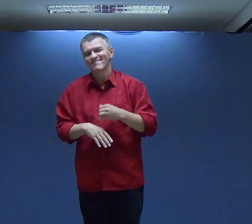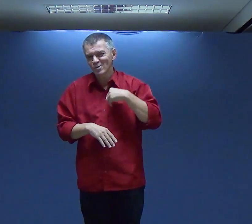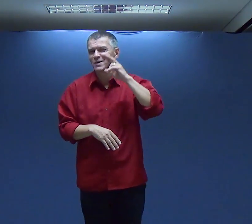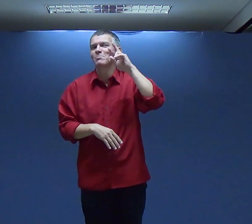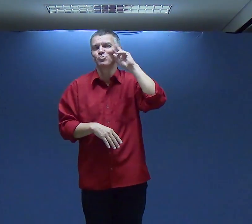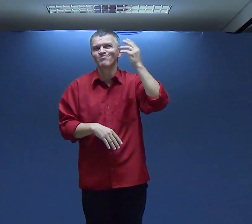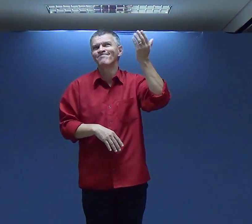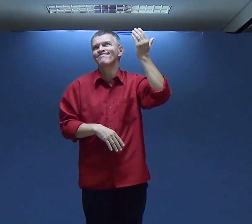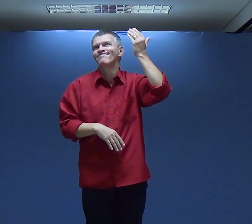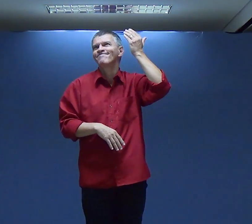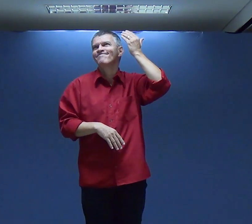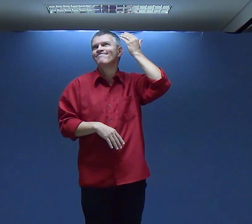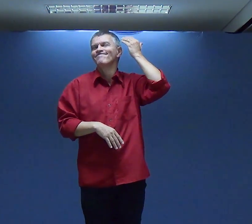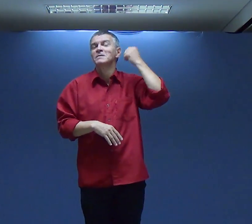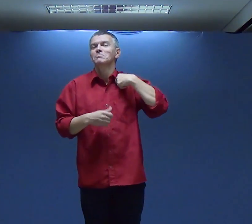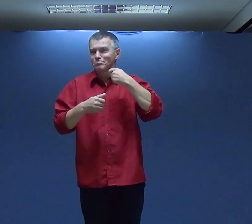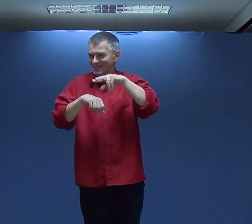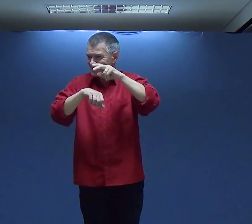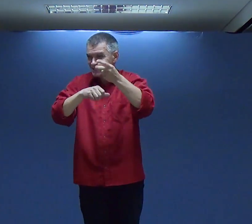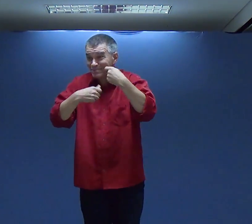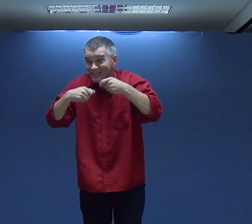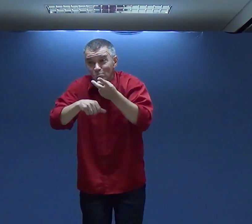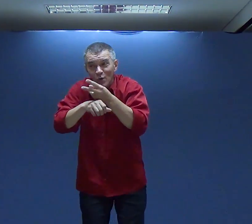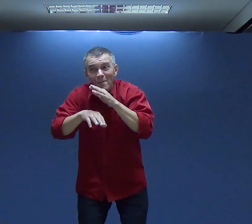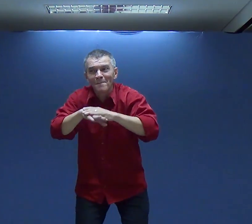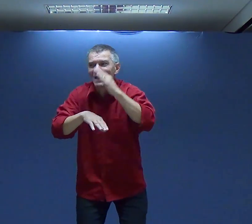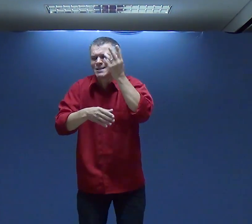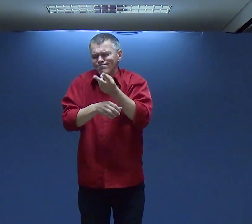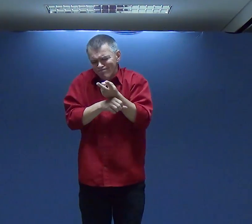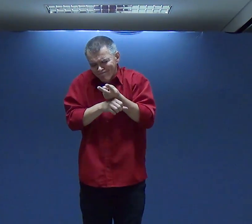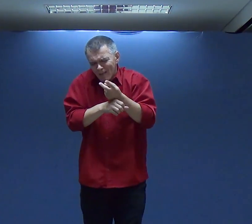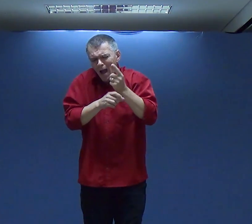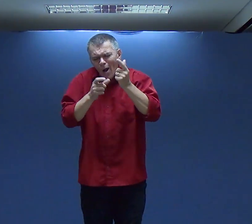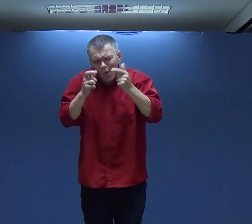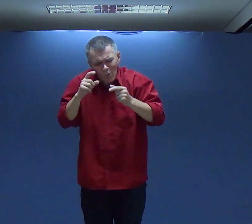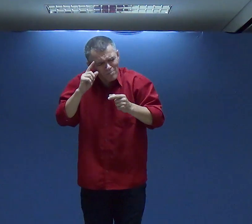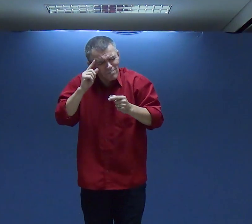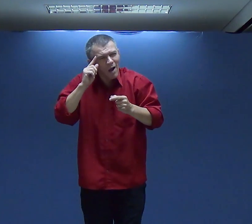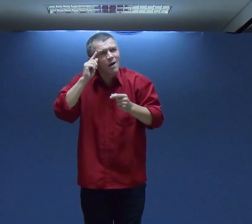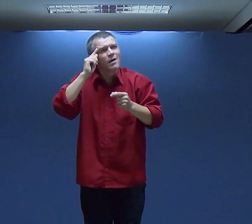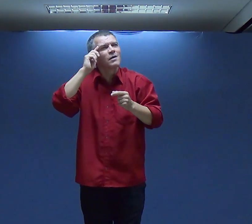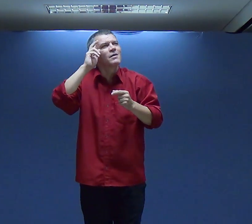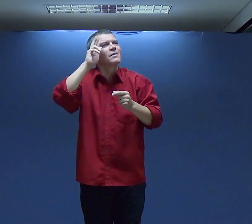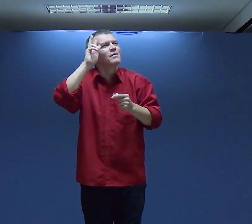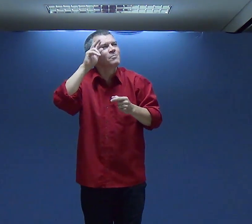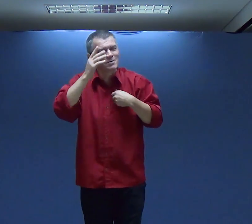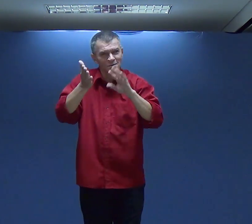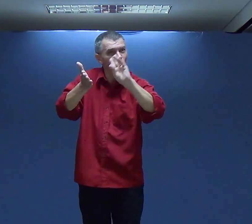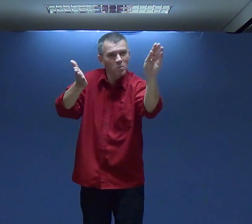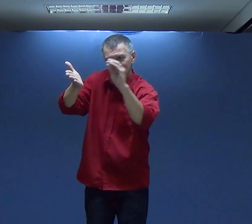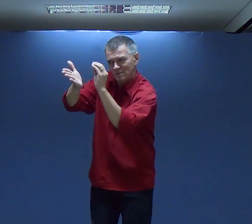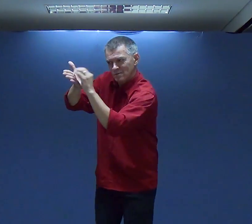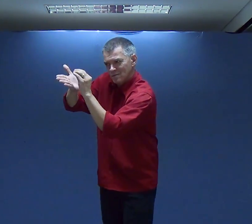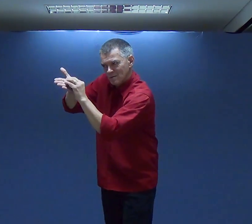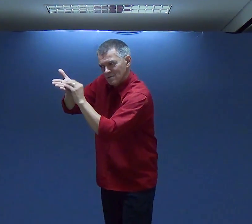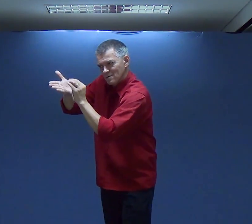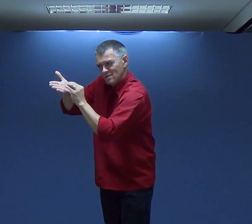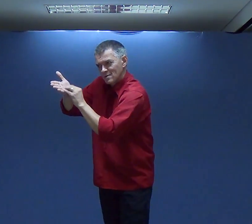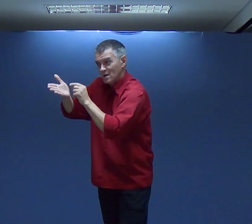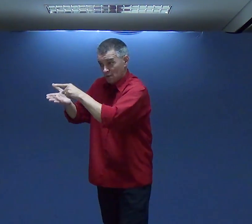Pessoas Aqui Você Que Sabe Que Precisa Restaurar Com Alguém Se Lembrou De Alguma Situação